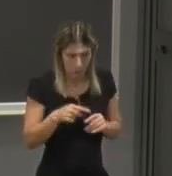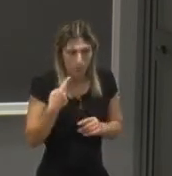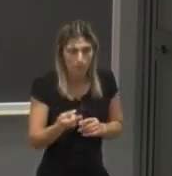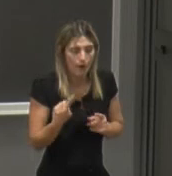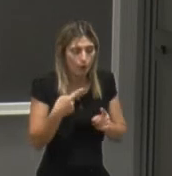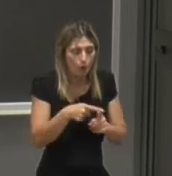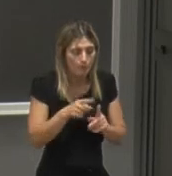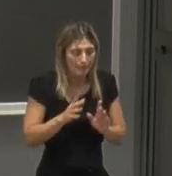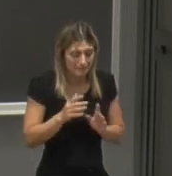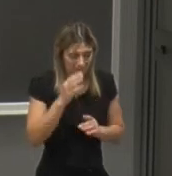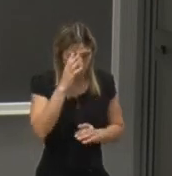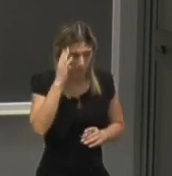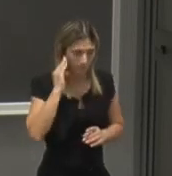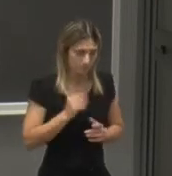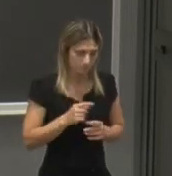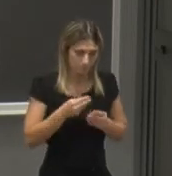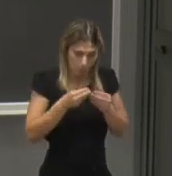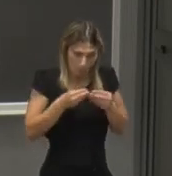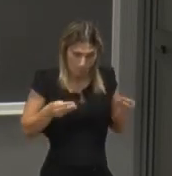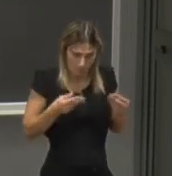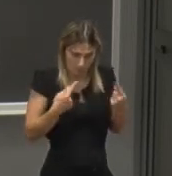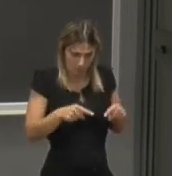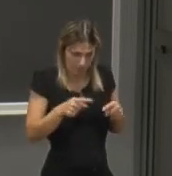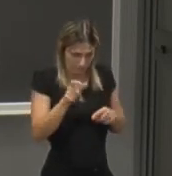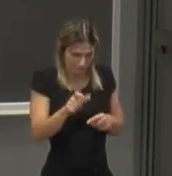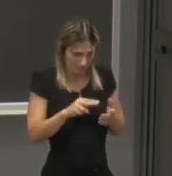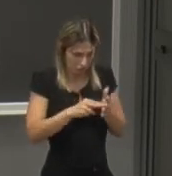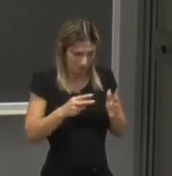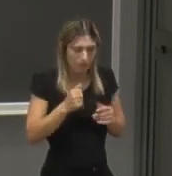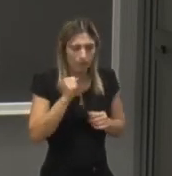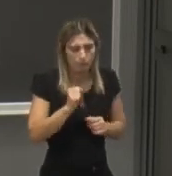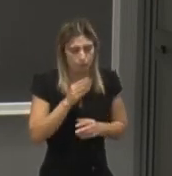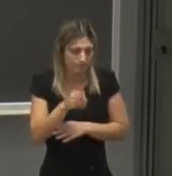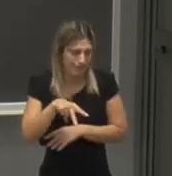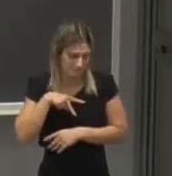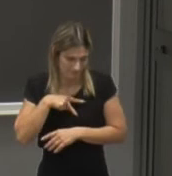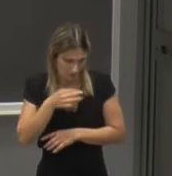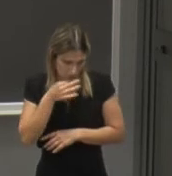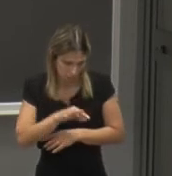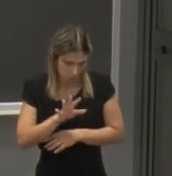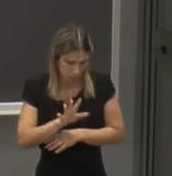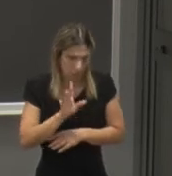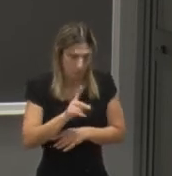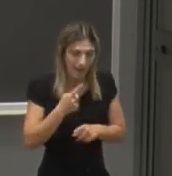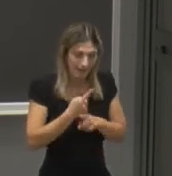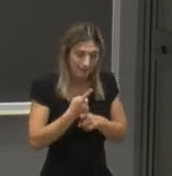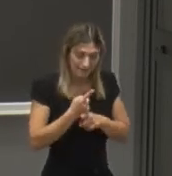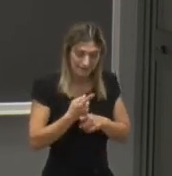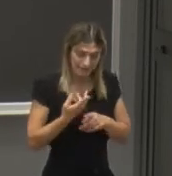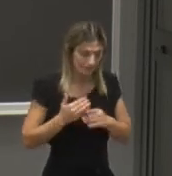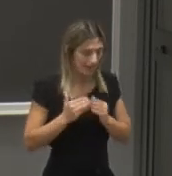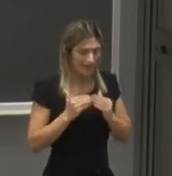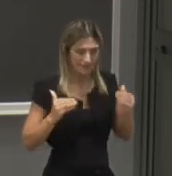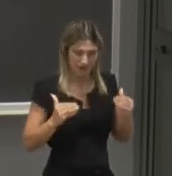l'obiettivo di una professione dell'ingegnere rivolta al privato è chiaramente mantenuto ad